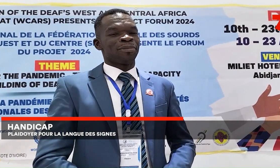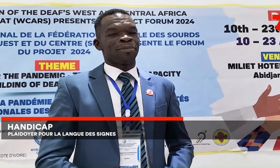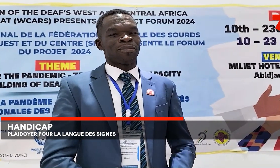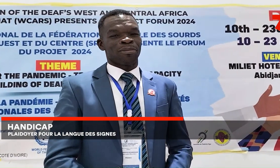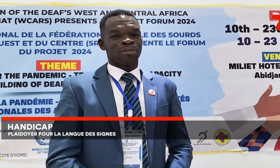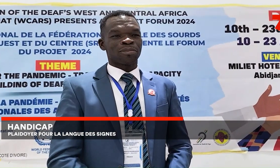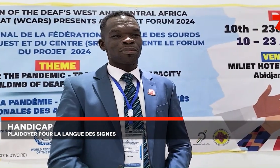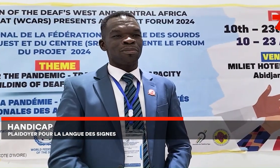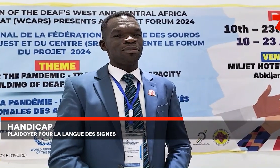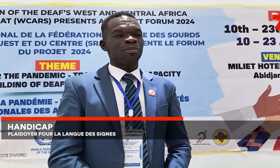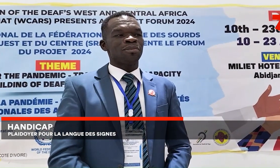vouloir.